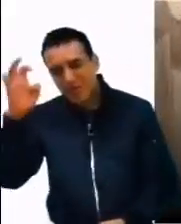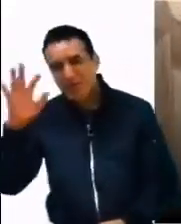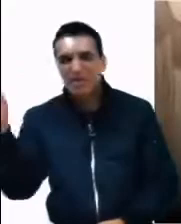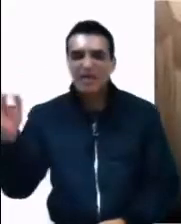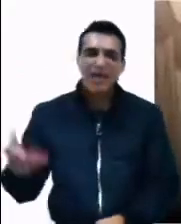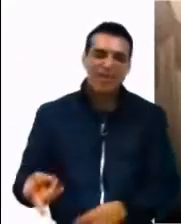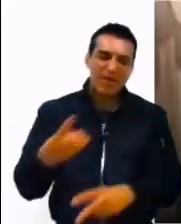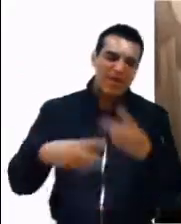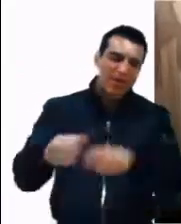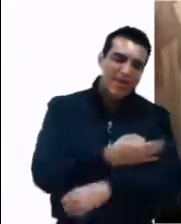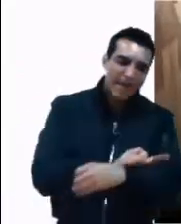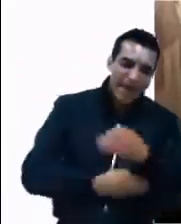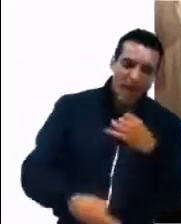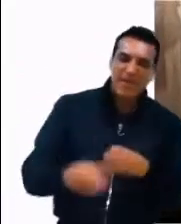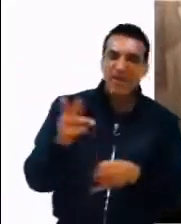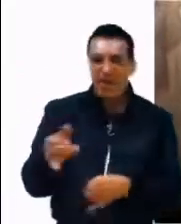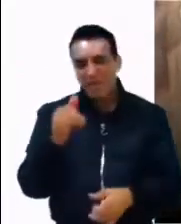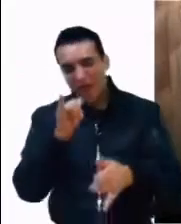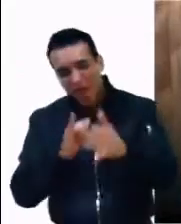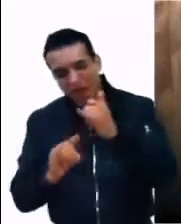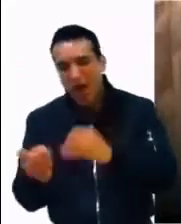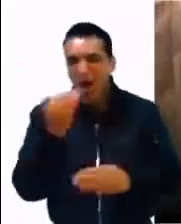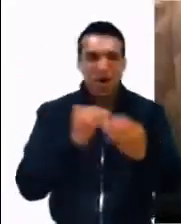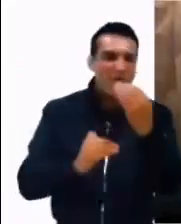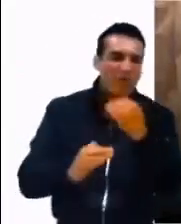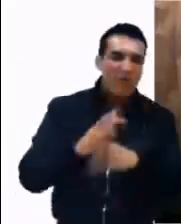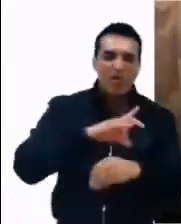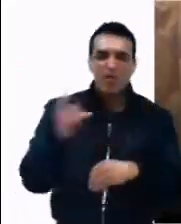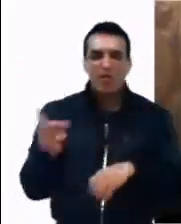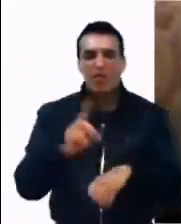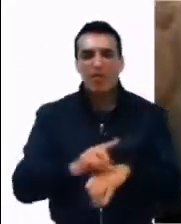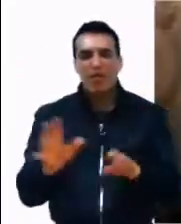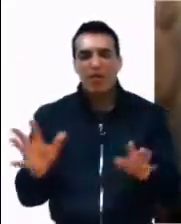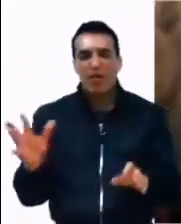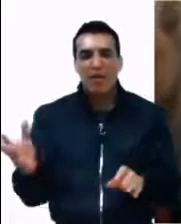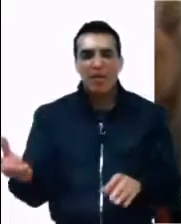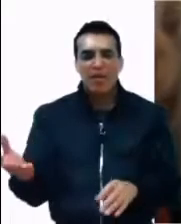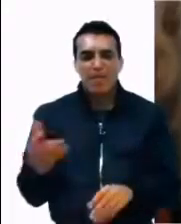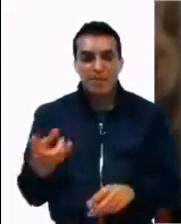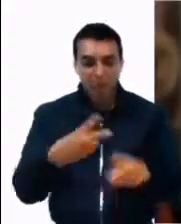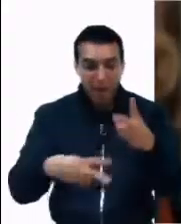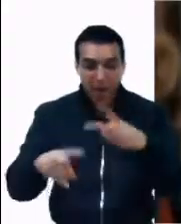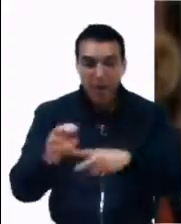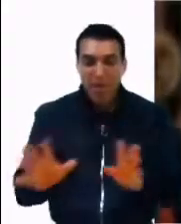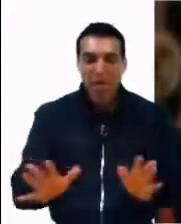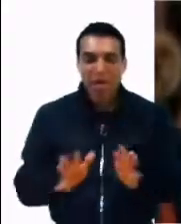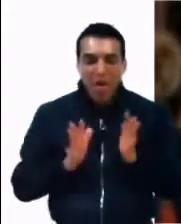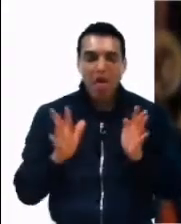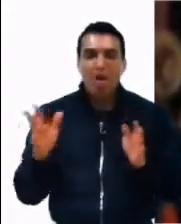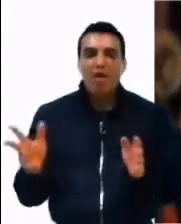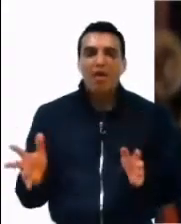siervos y siervas, a comer, a beber y a embriagarse, el día menos pensado y a la hora más